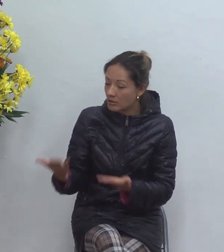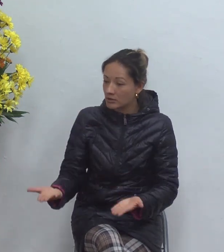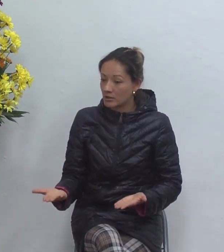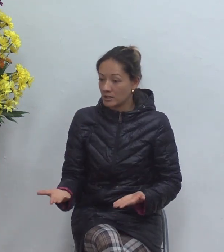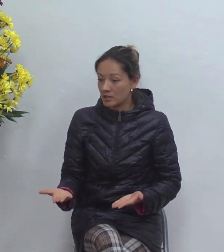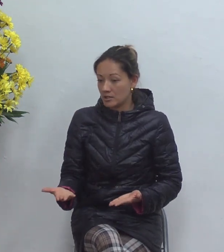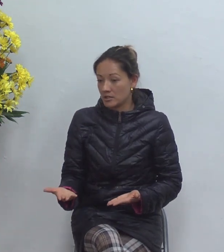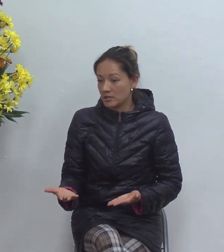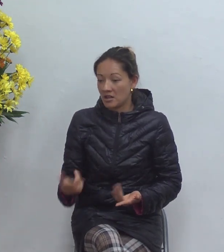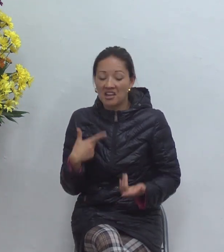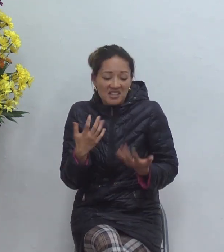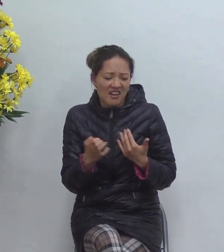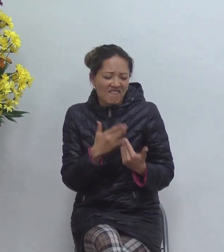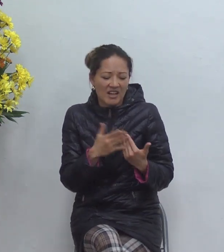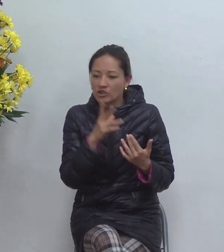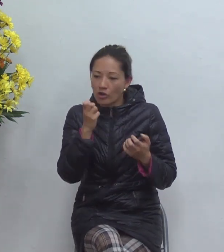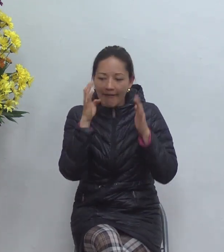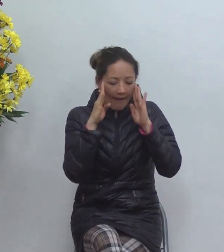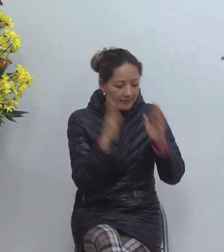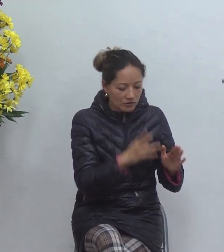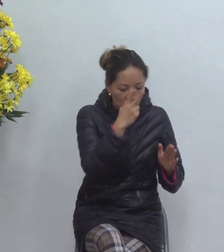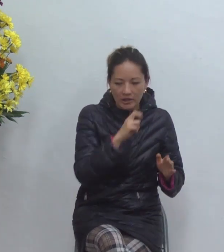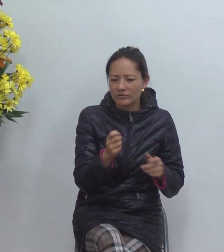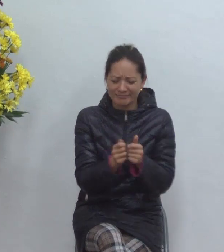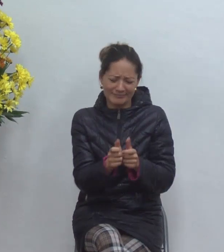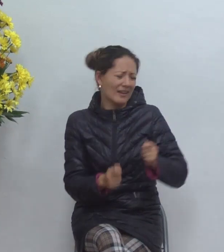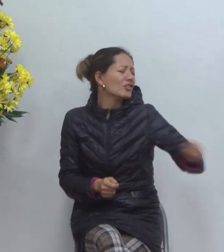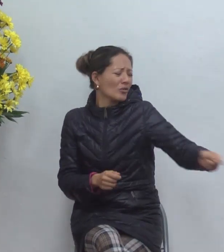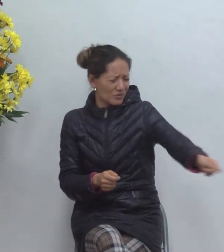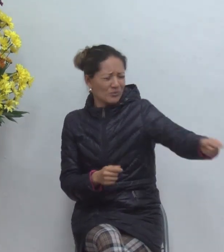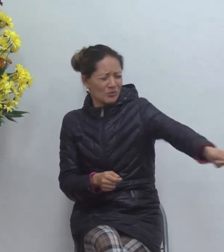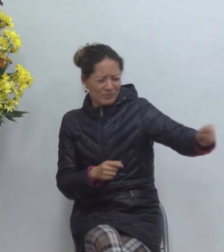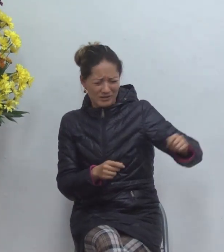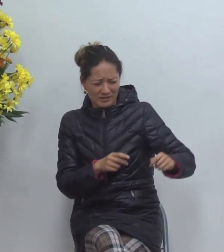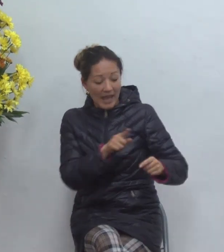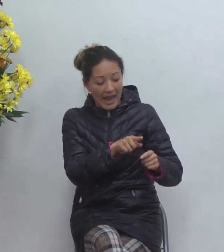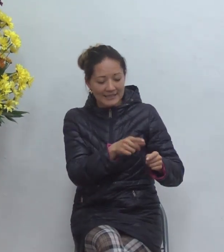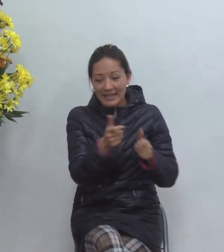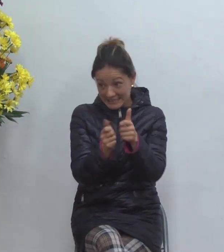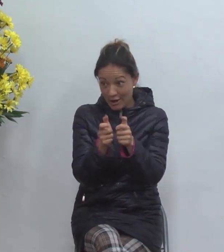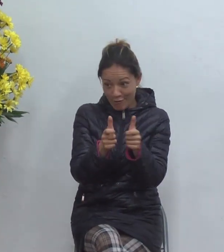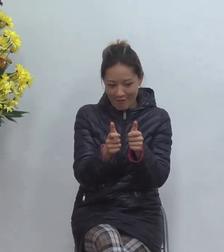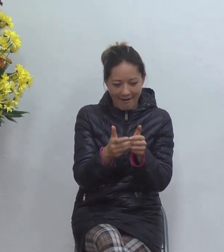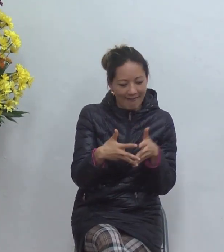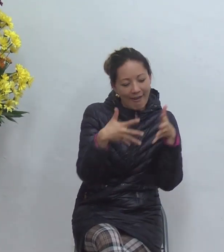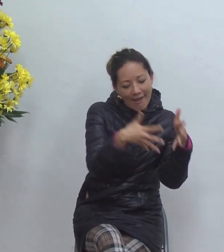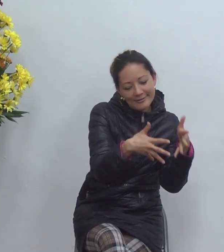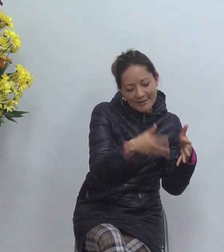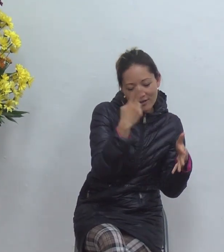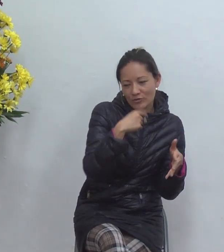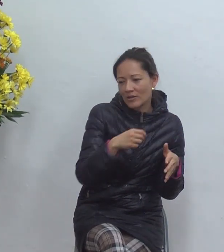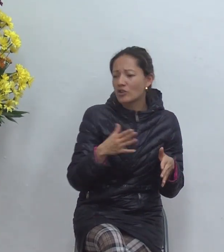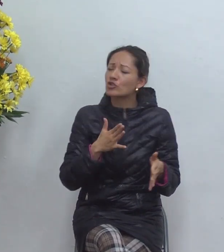la quiere fácil entonces tenga y que él lo crie y le dedique el tiempo y la yo mientras tanto me pongo